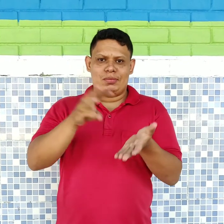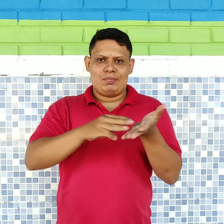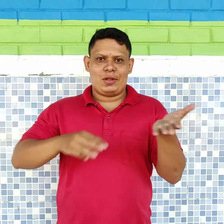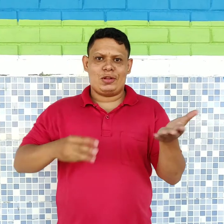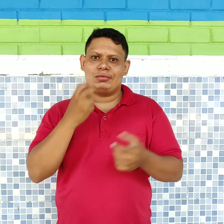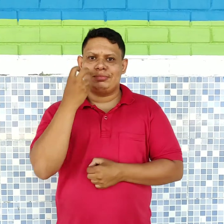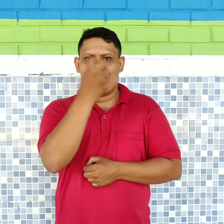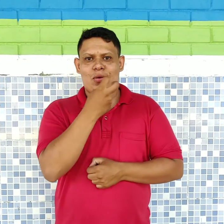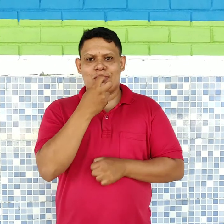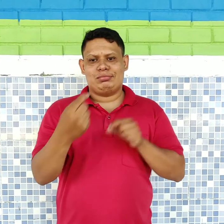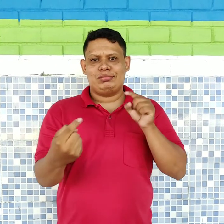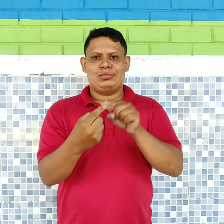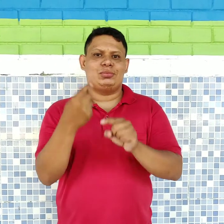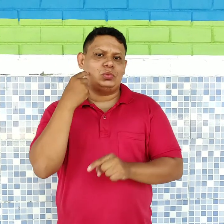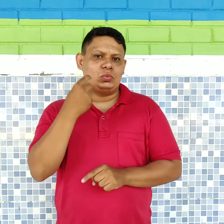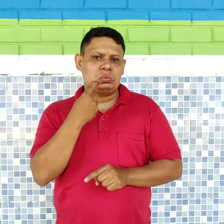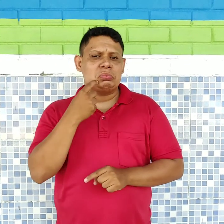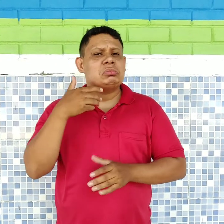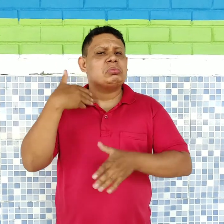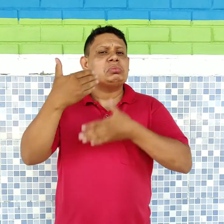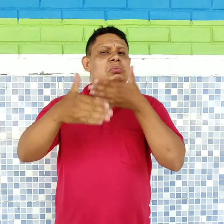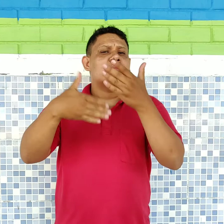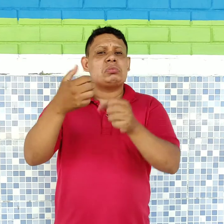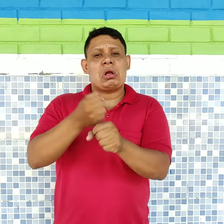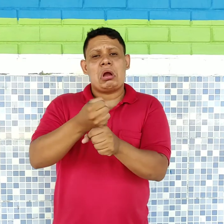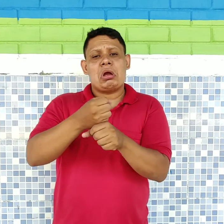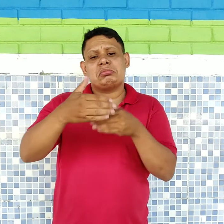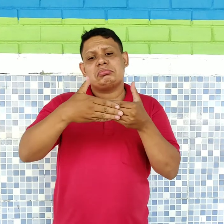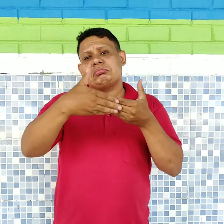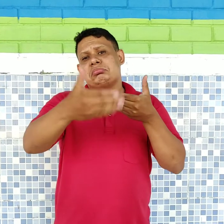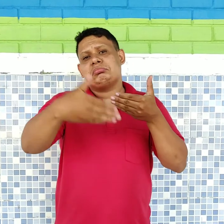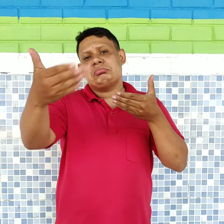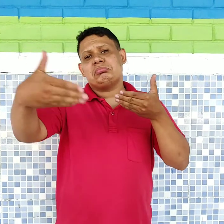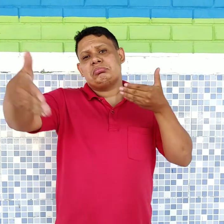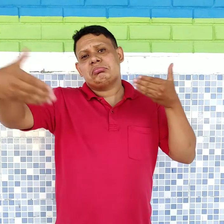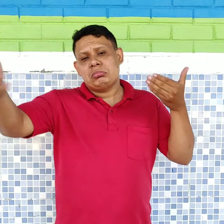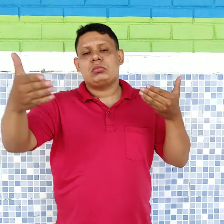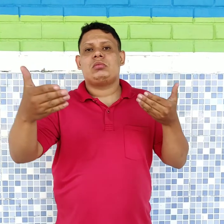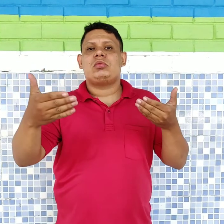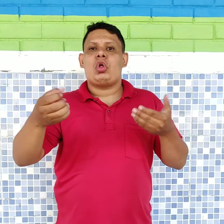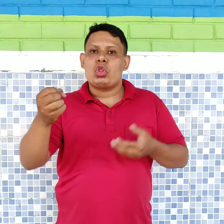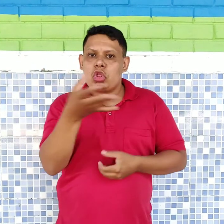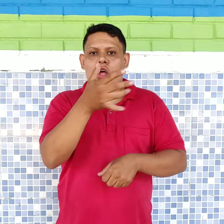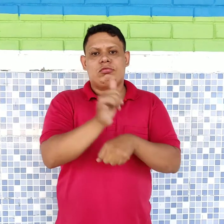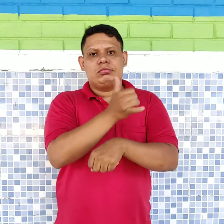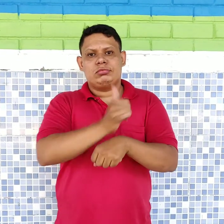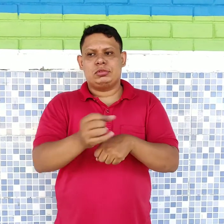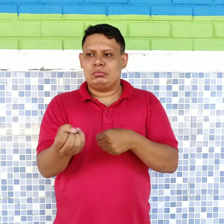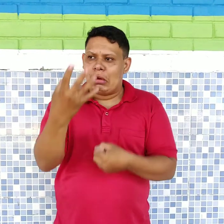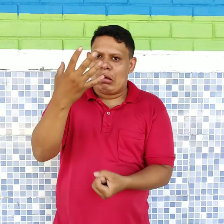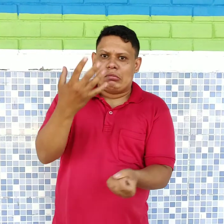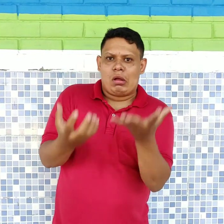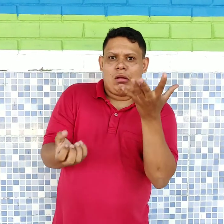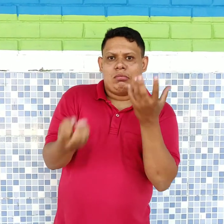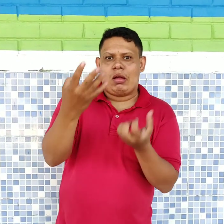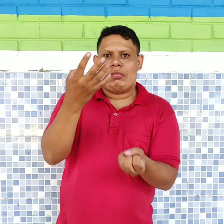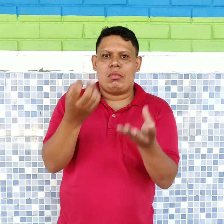dos surdos. Então, eles viram que a metodologia oral não dava certo para o aprendizado dos surdos. Com o tempo, foram surgindo outras